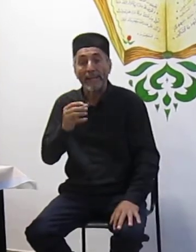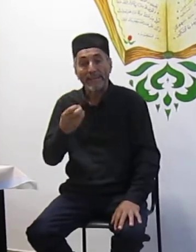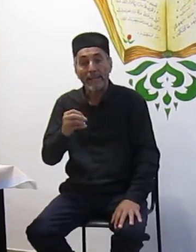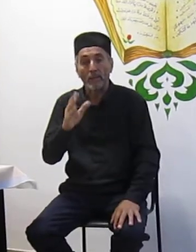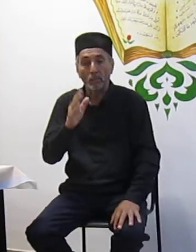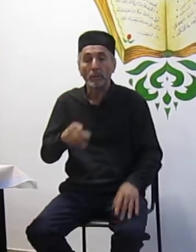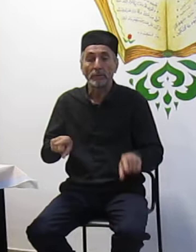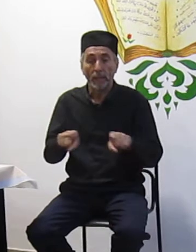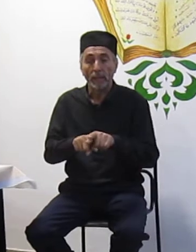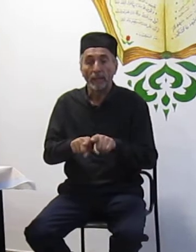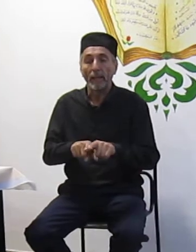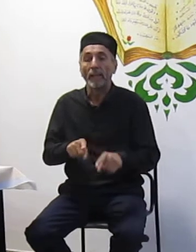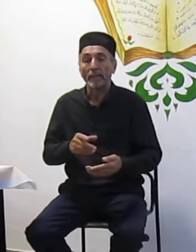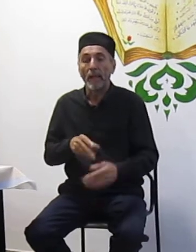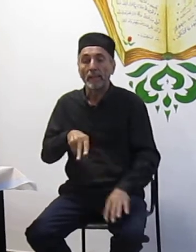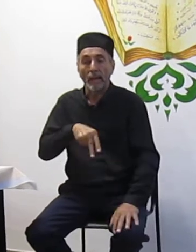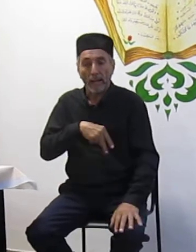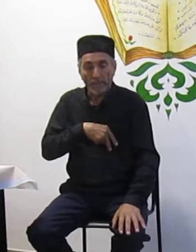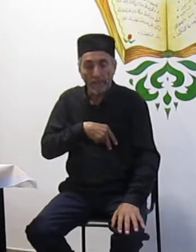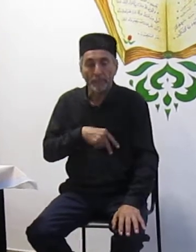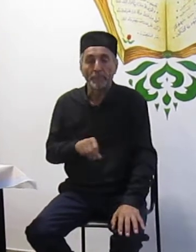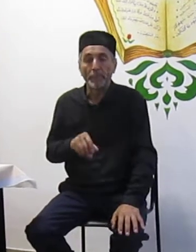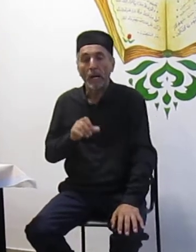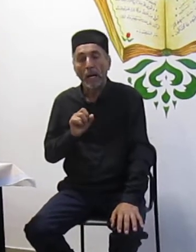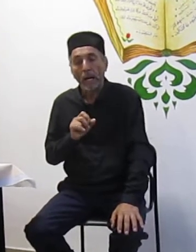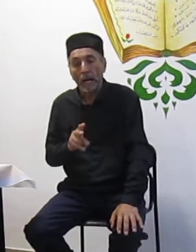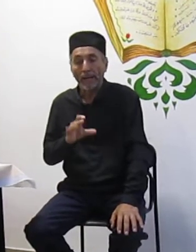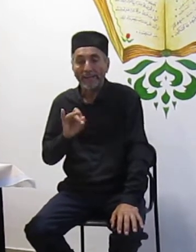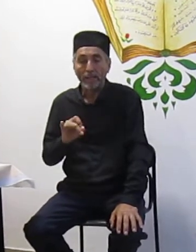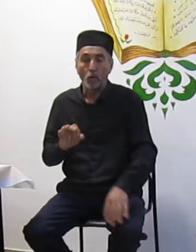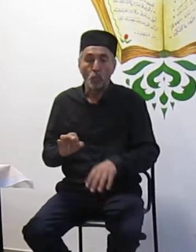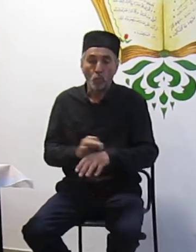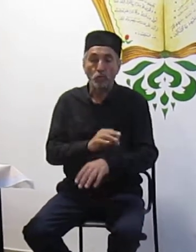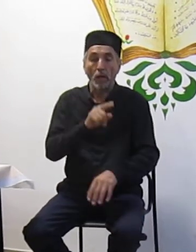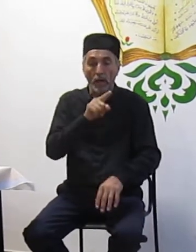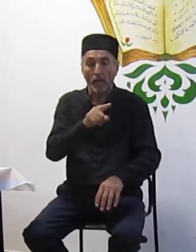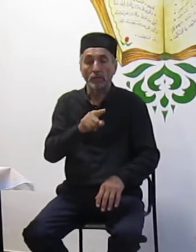такая же награда, как и мужу, который вышел на джихад.